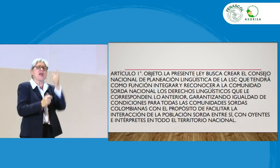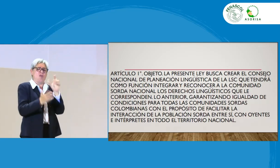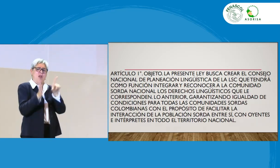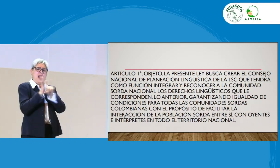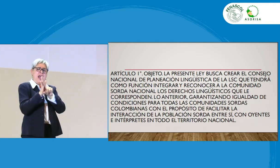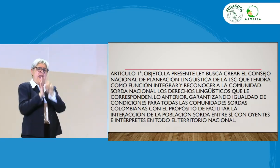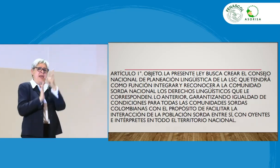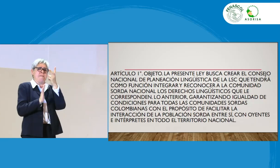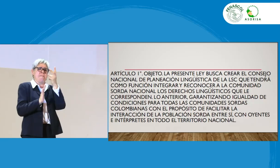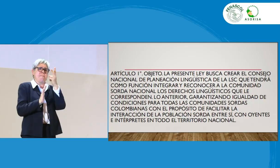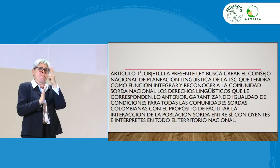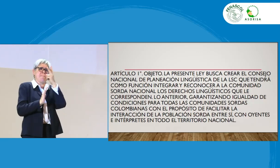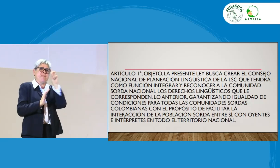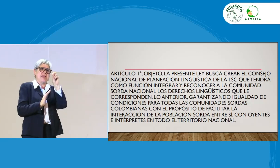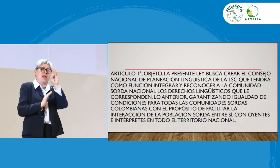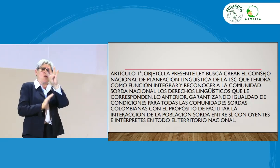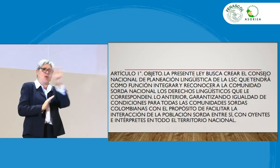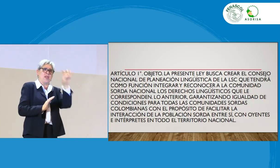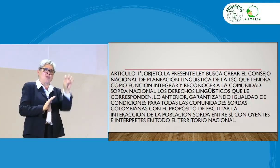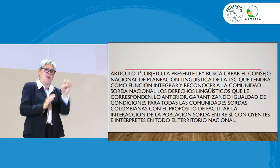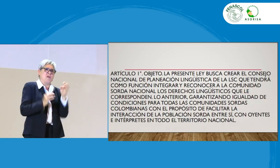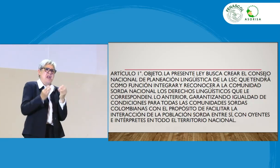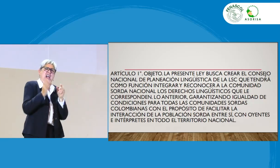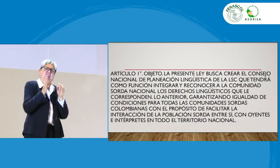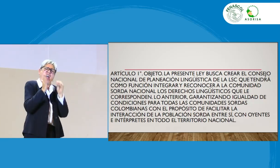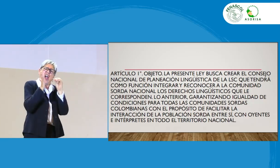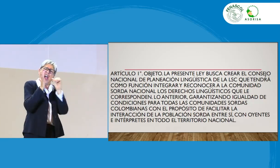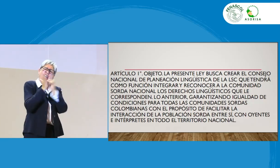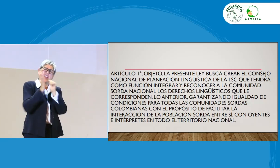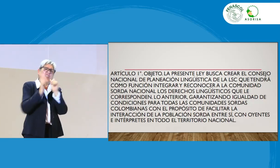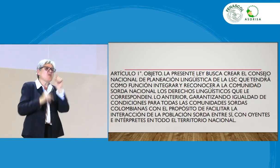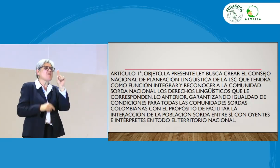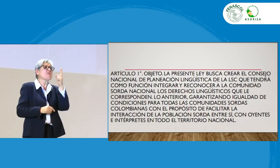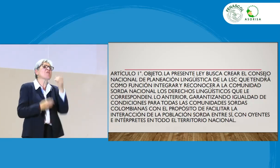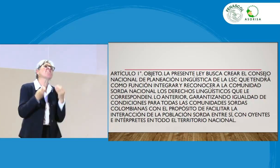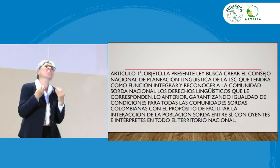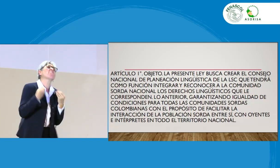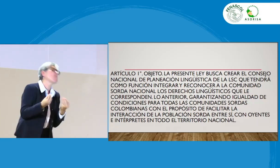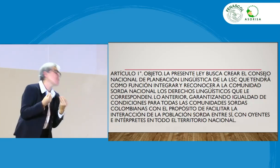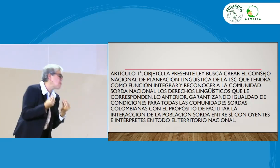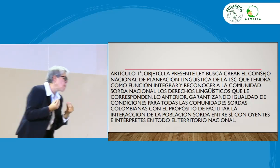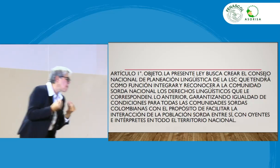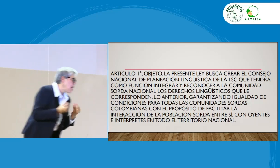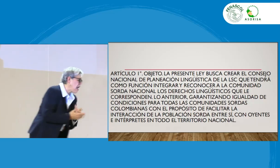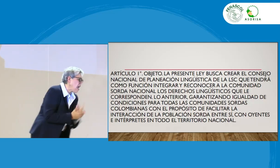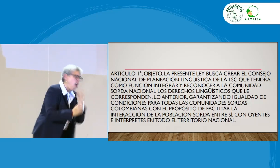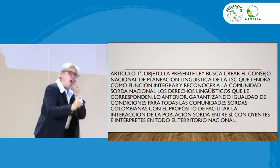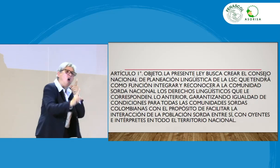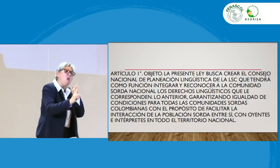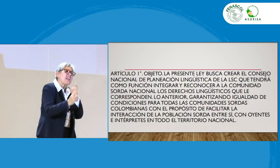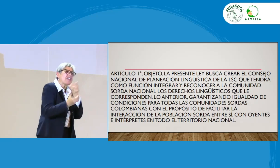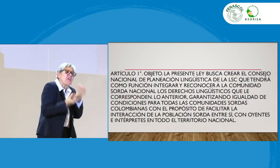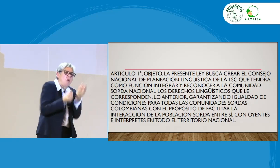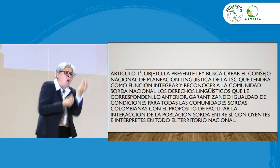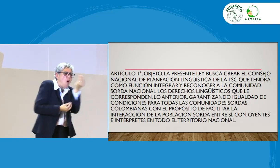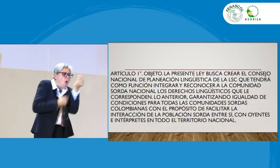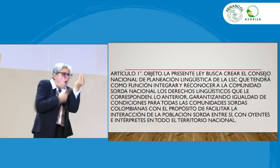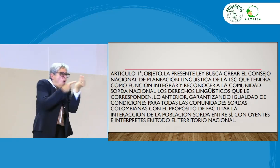de la ley 2049, el artículo primero, pues, ¿cuál es el objetivo? O ¿para qué hacer este